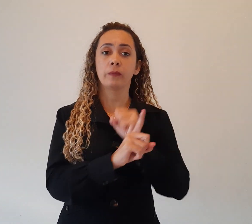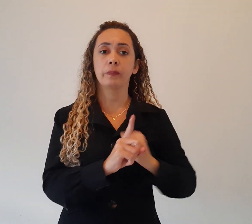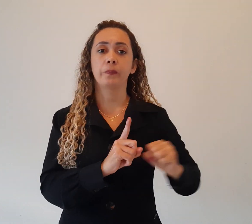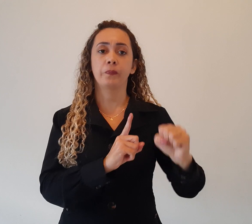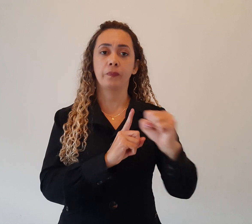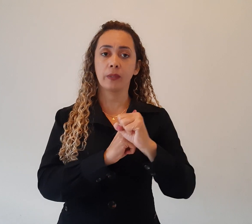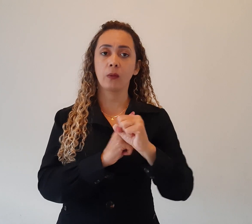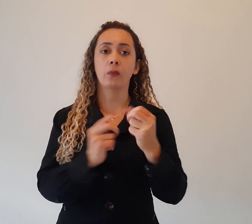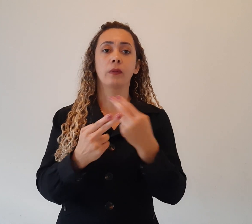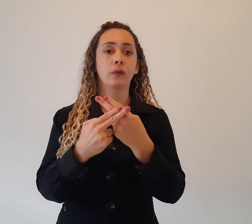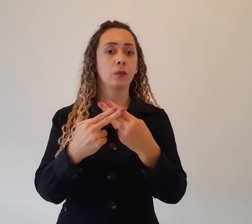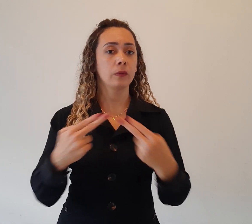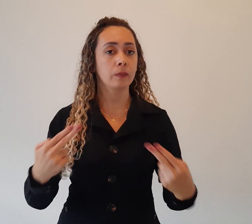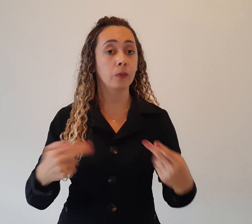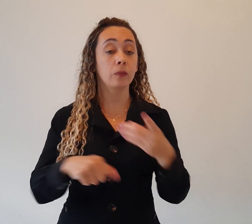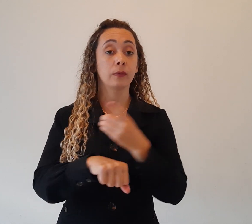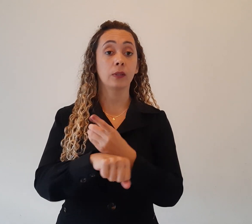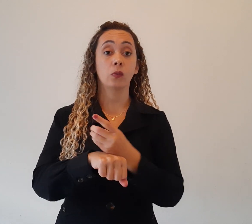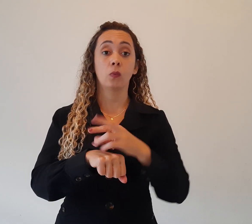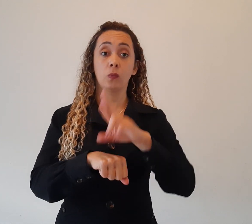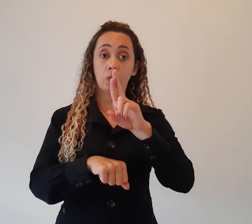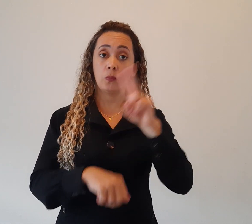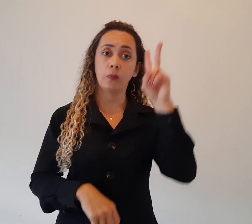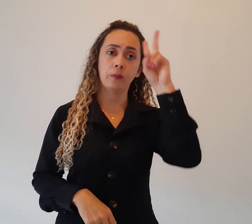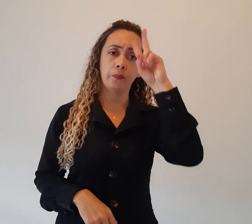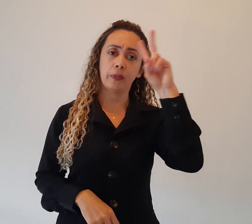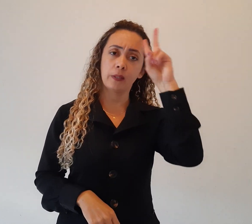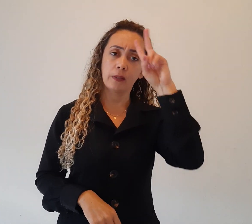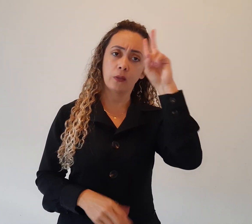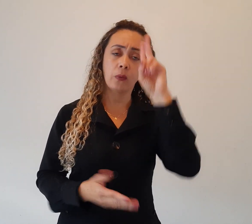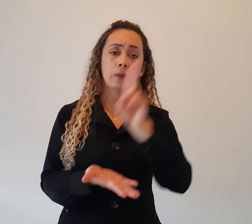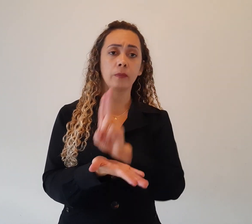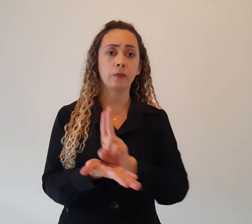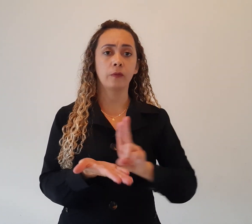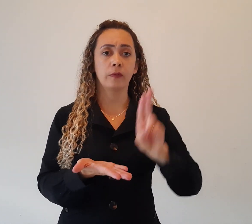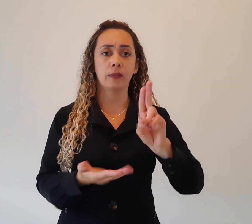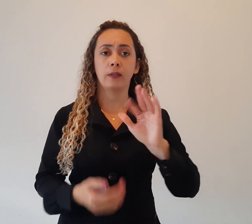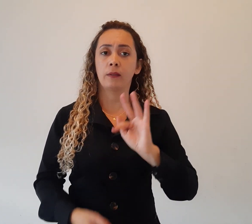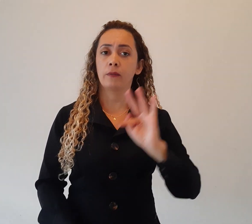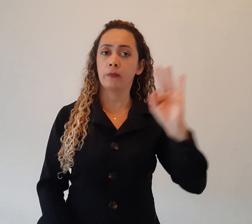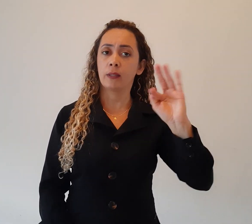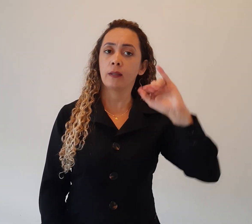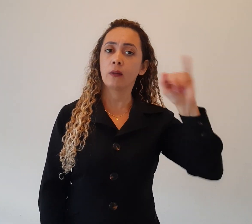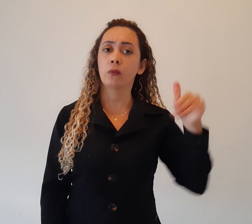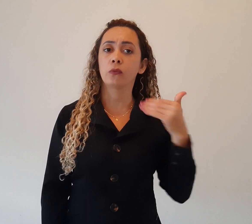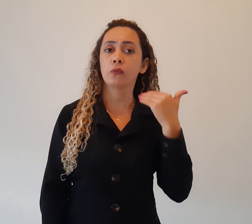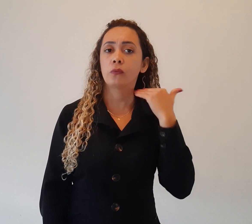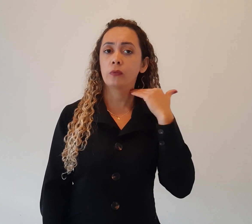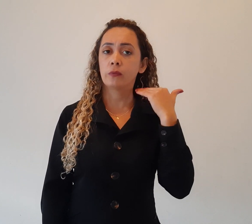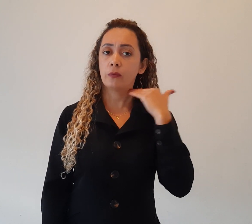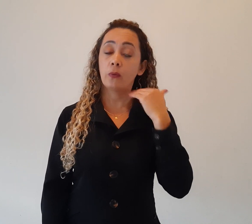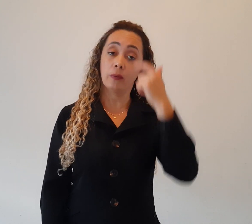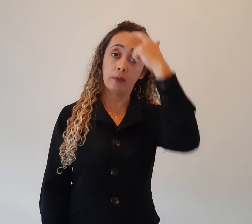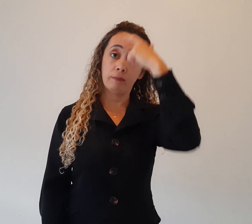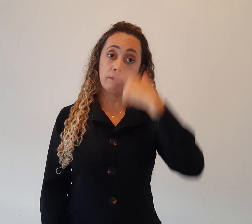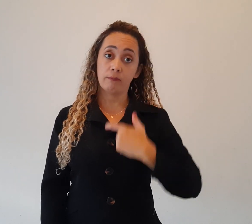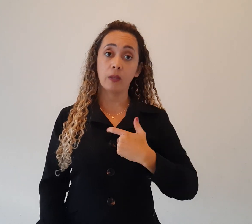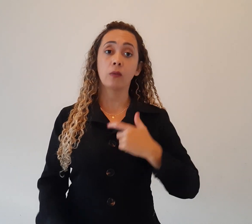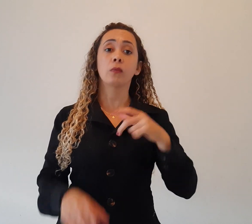e doutora em História pela Universidade Federal de Juiz de Fora e serei a professora formadora de